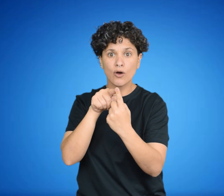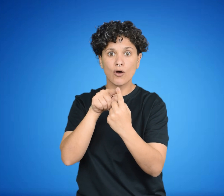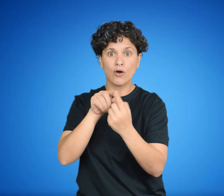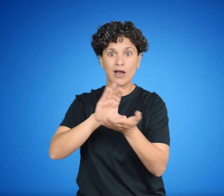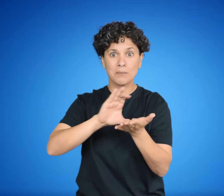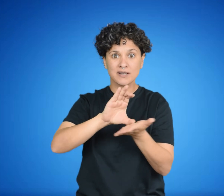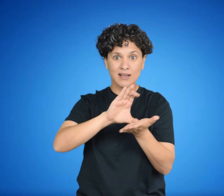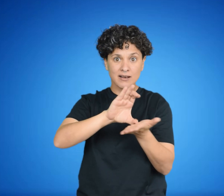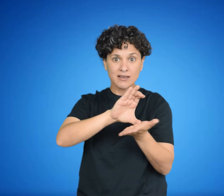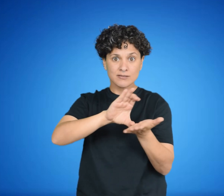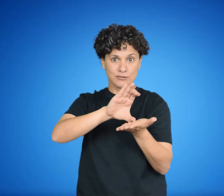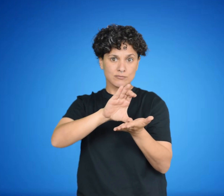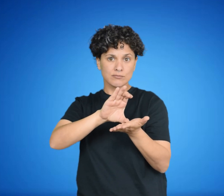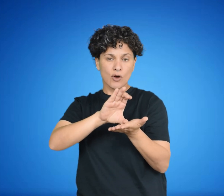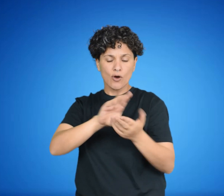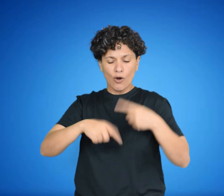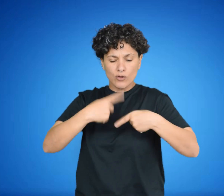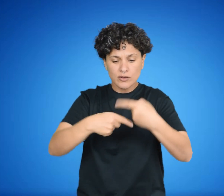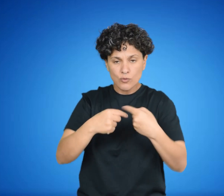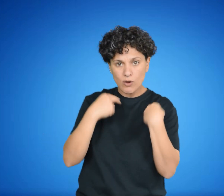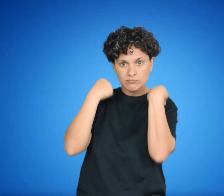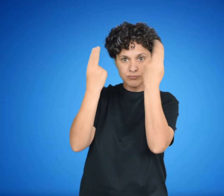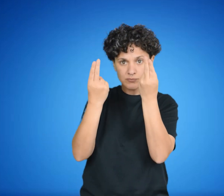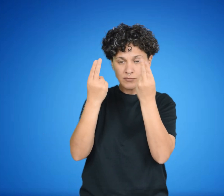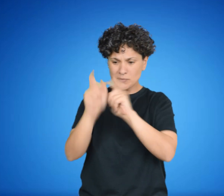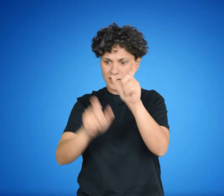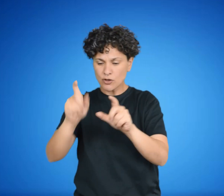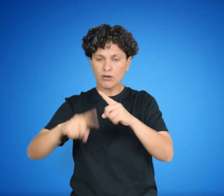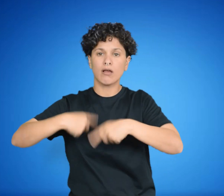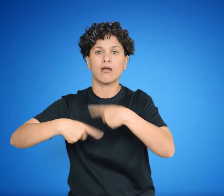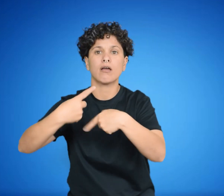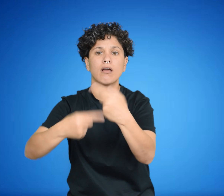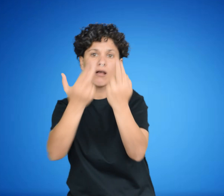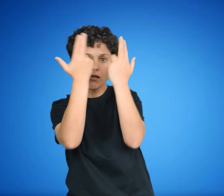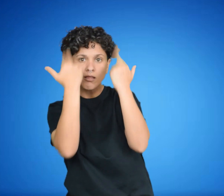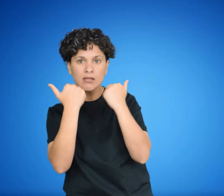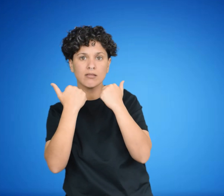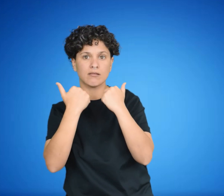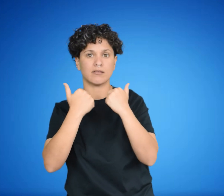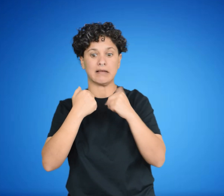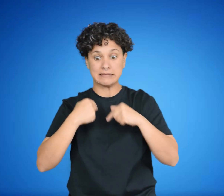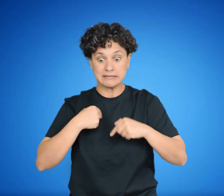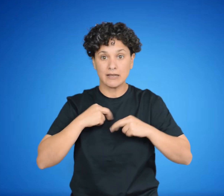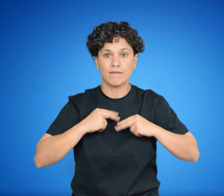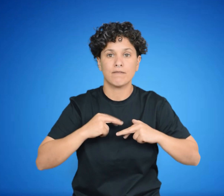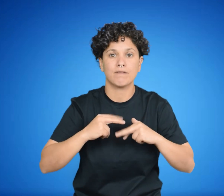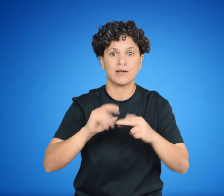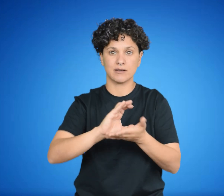emplea para sostener a las clases dominadas en su sitio. En el capital, Marx explica que opera